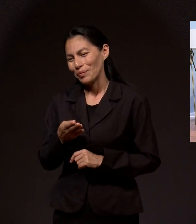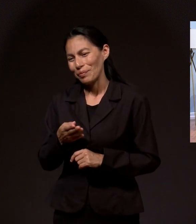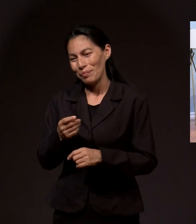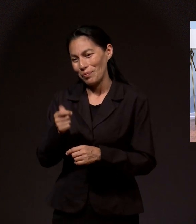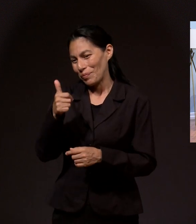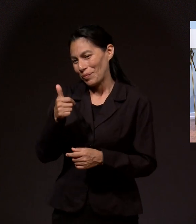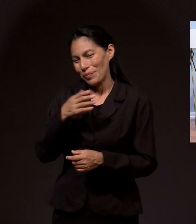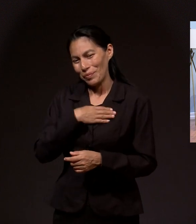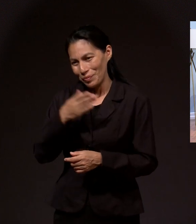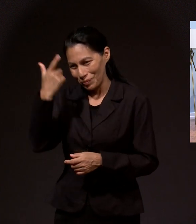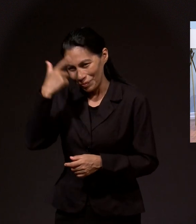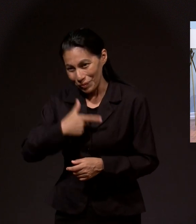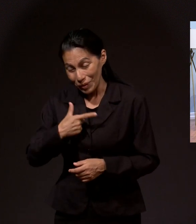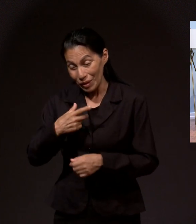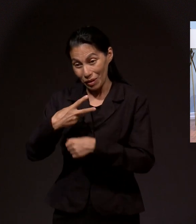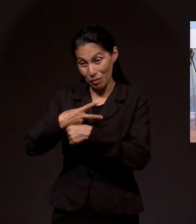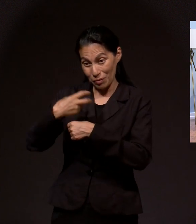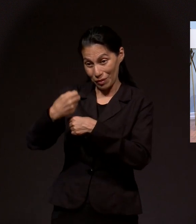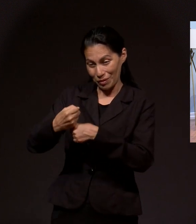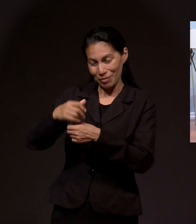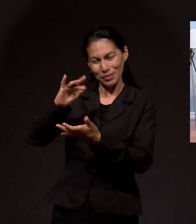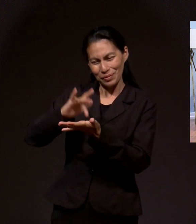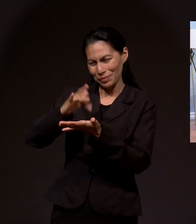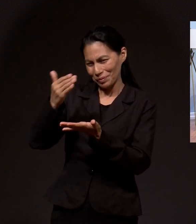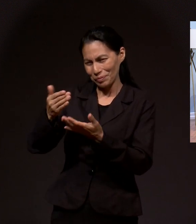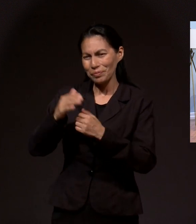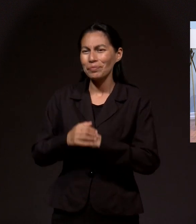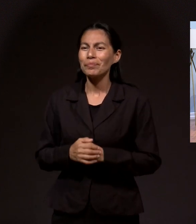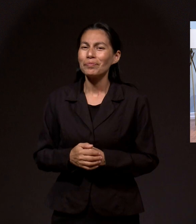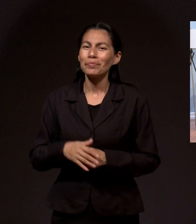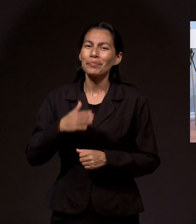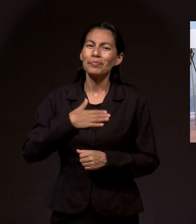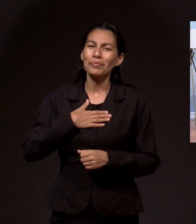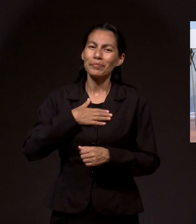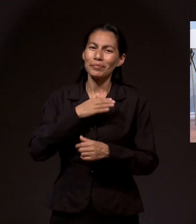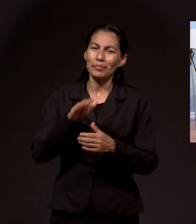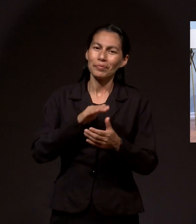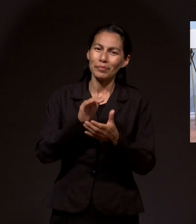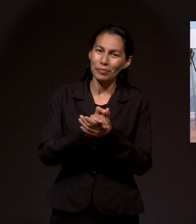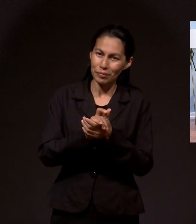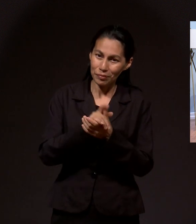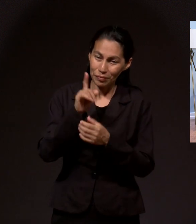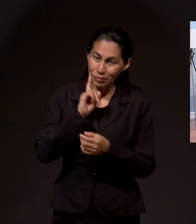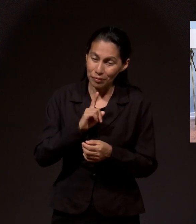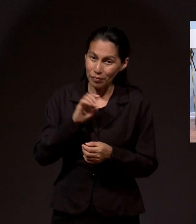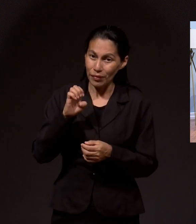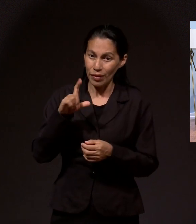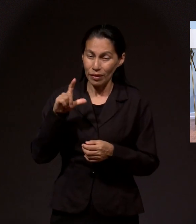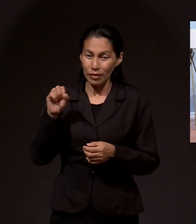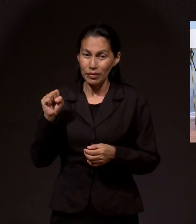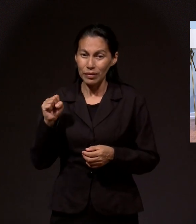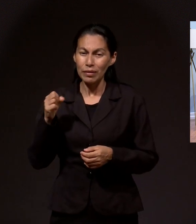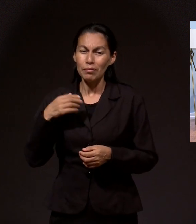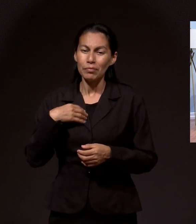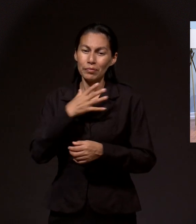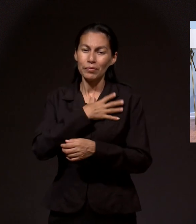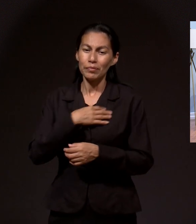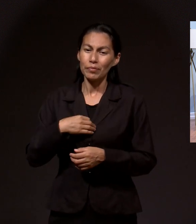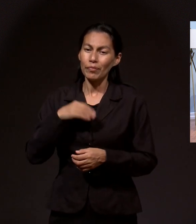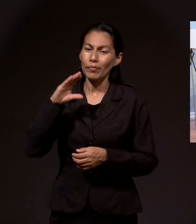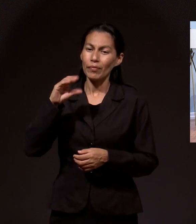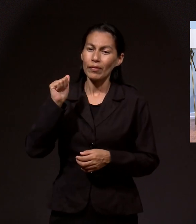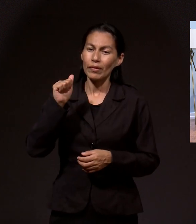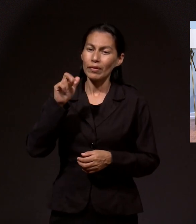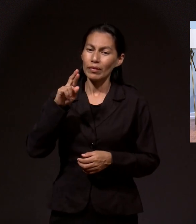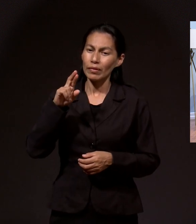buenas noches, Pastor, y gracias por la invitación. Mi esposa es Eldis, mi hijo Carlos Zenop